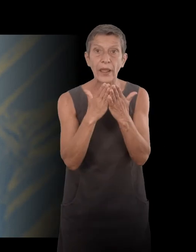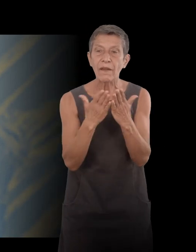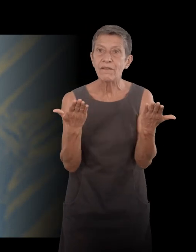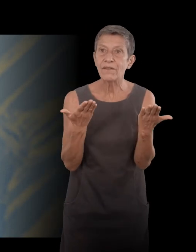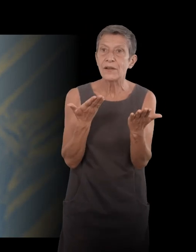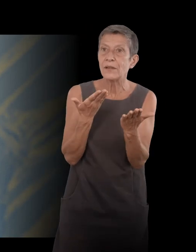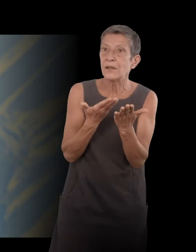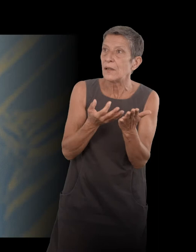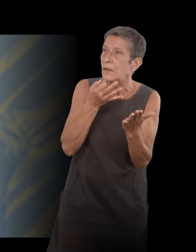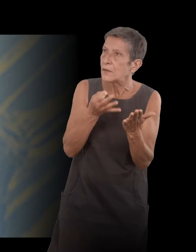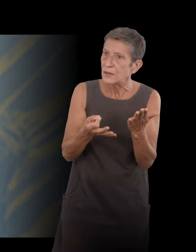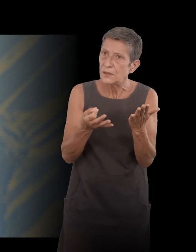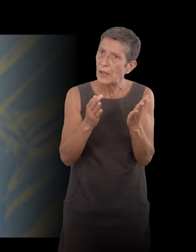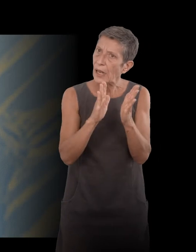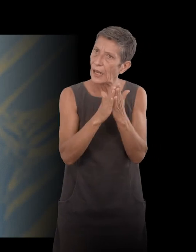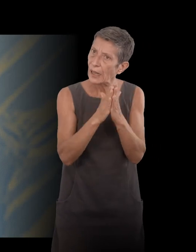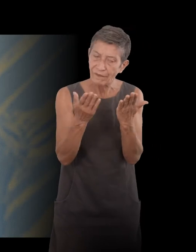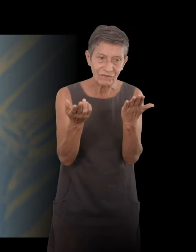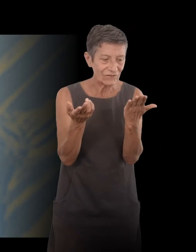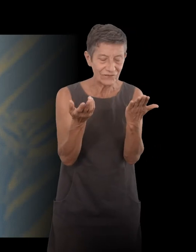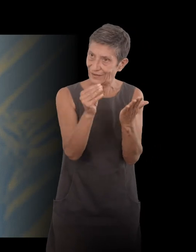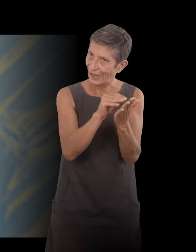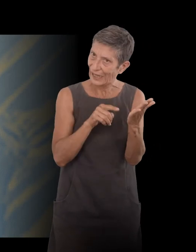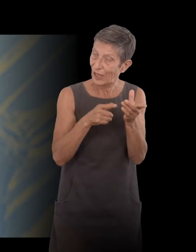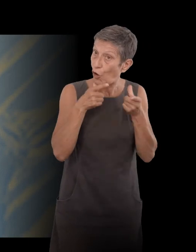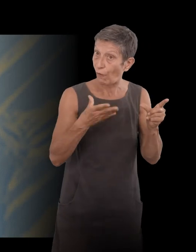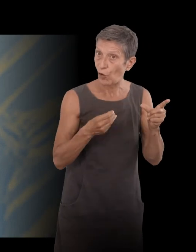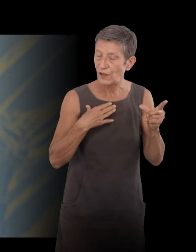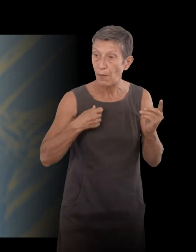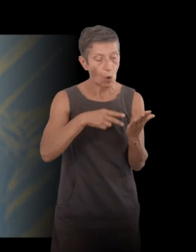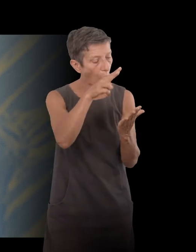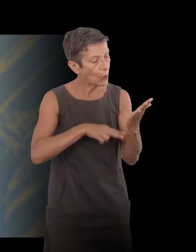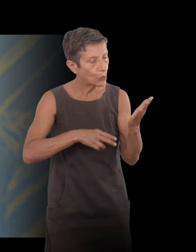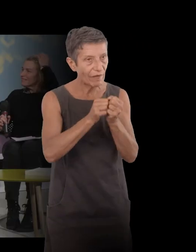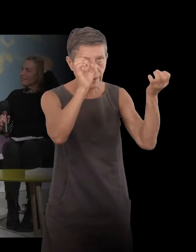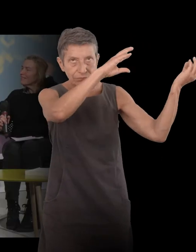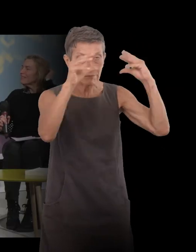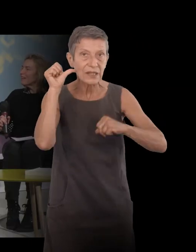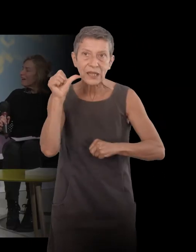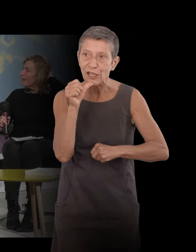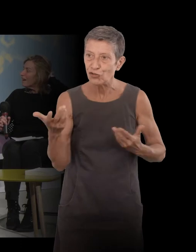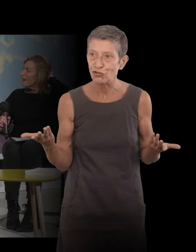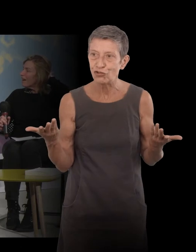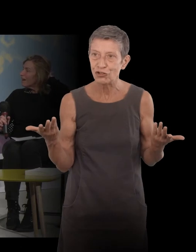« Vous avez écrit le livre en français, mais nous, on l'a lu en yiddish ». Ah oui ? Oui. Parce que